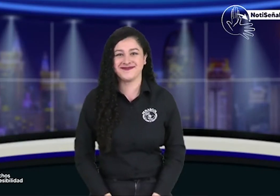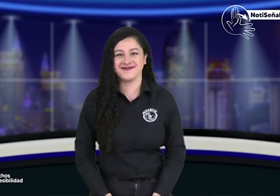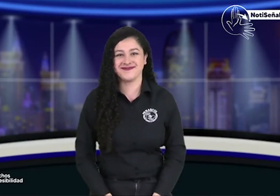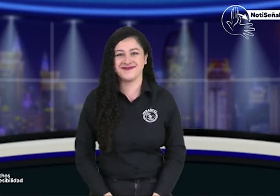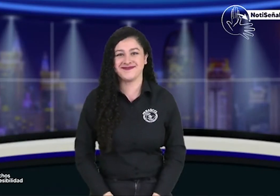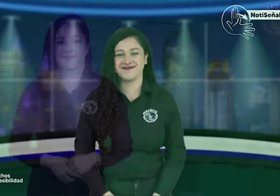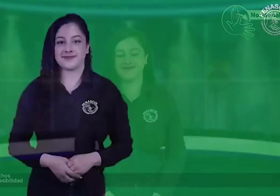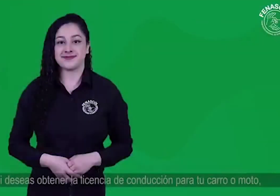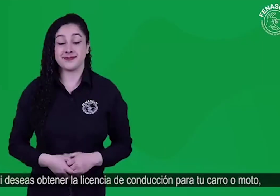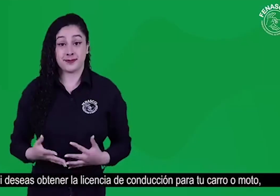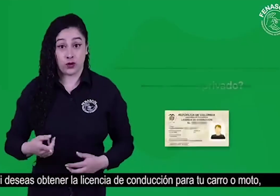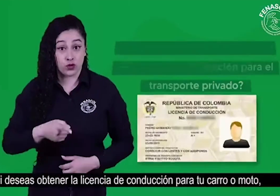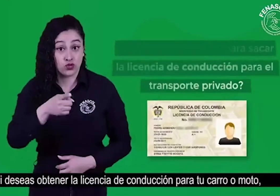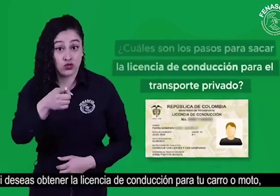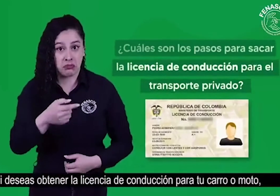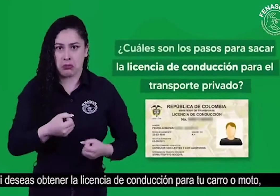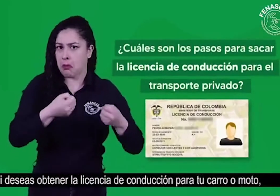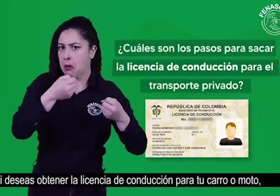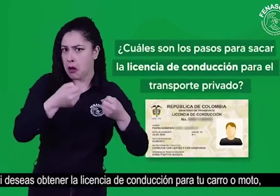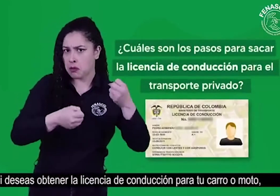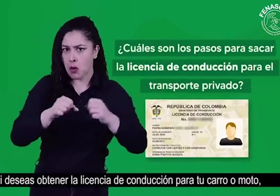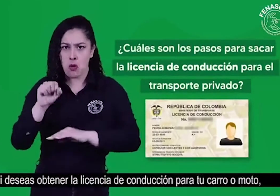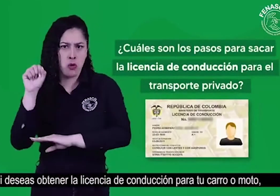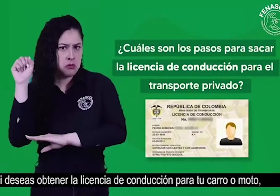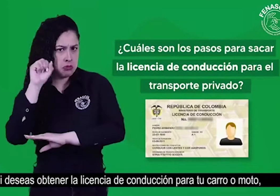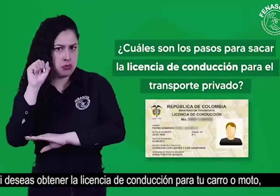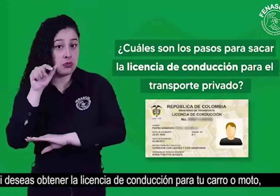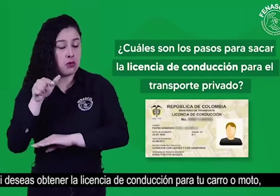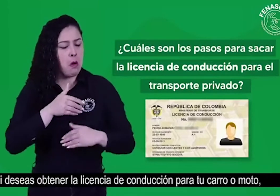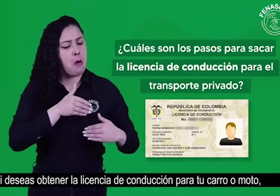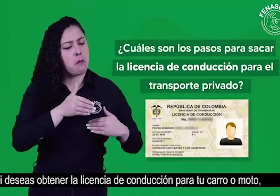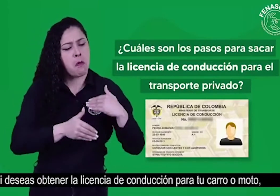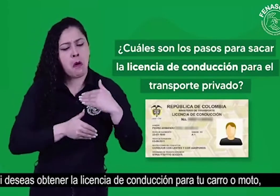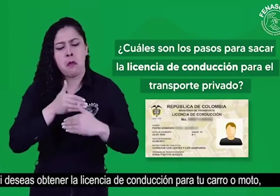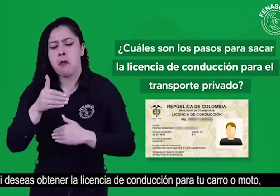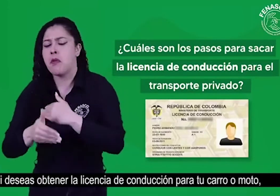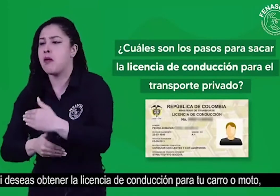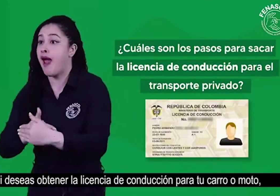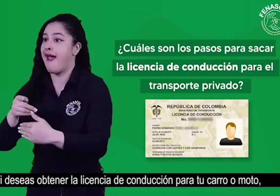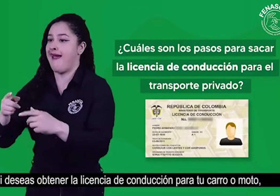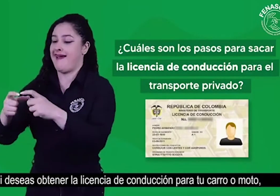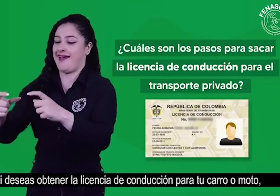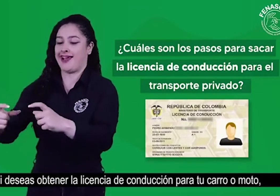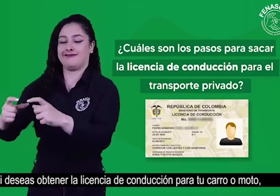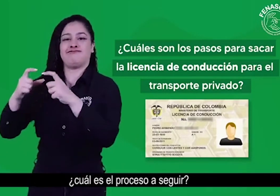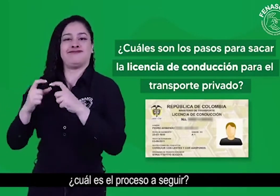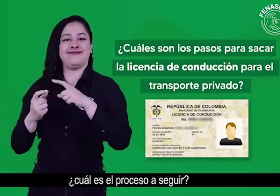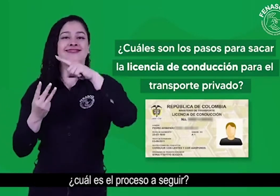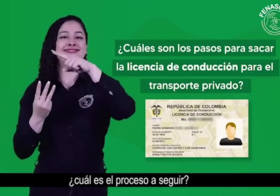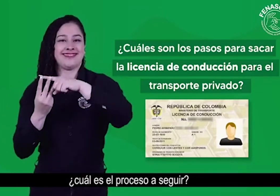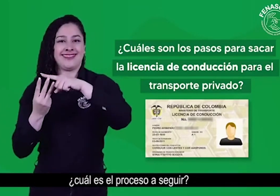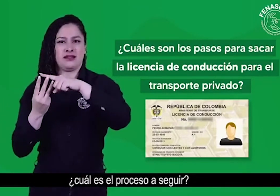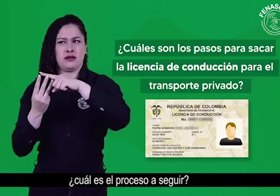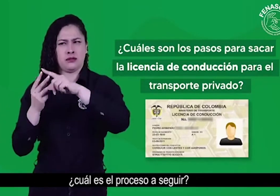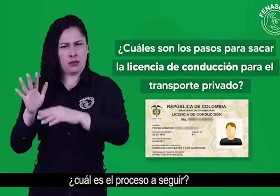si deseas obtener la licencia de conducción para tu carro o moto cuál es el proceso a seguir